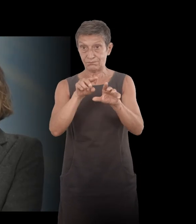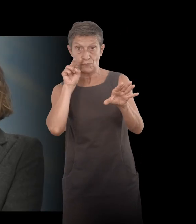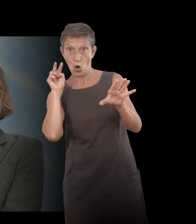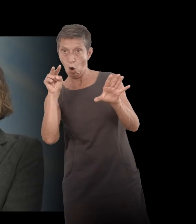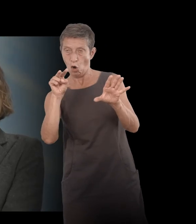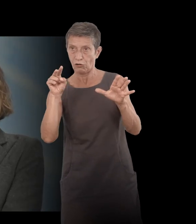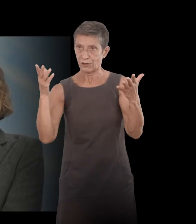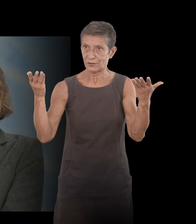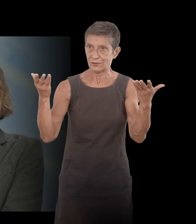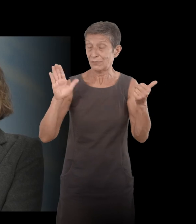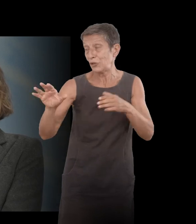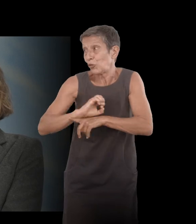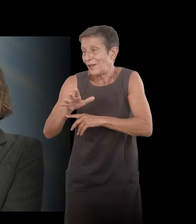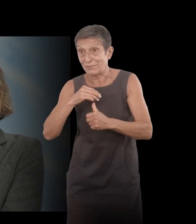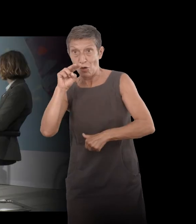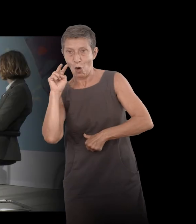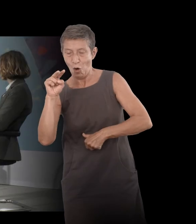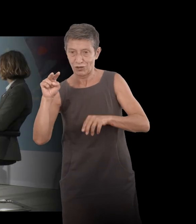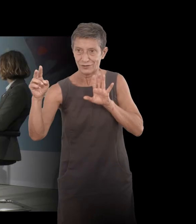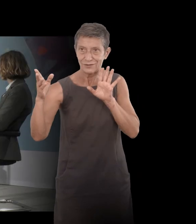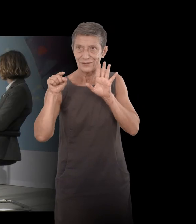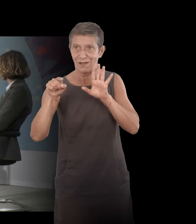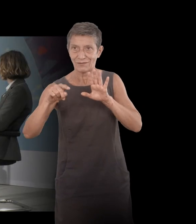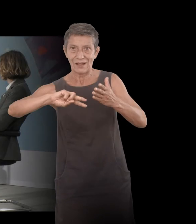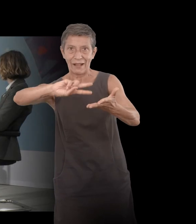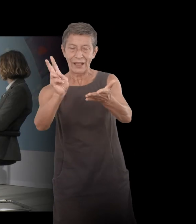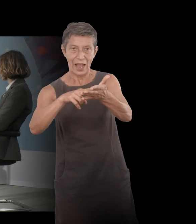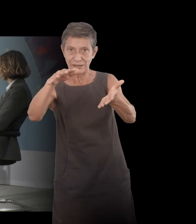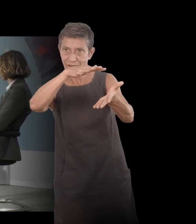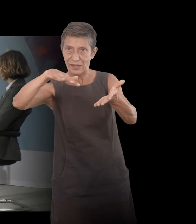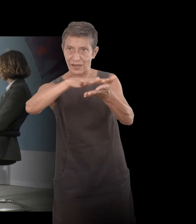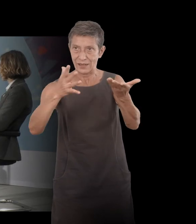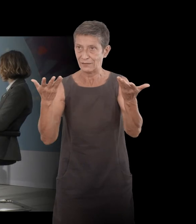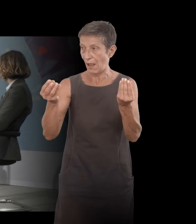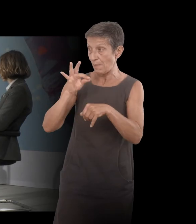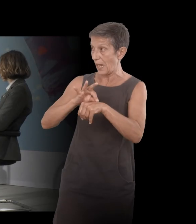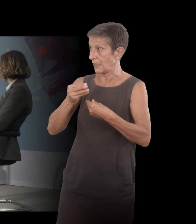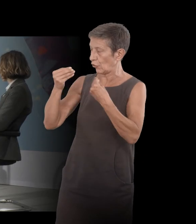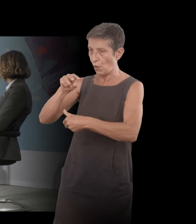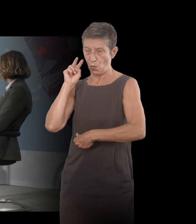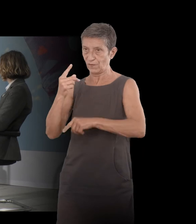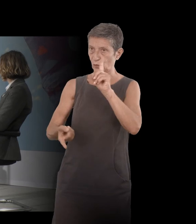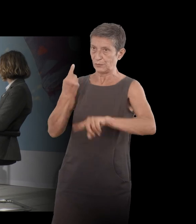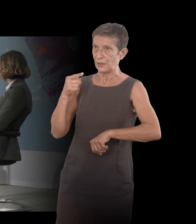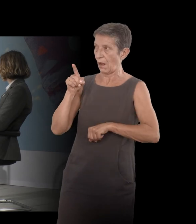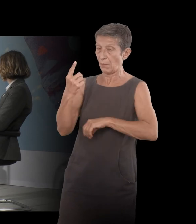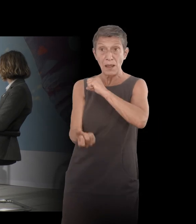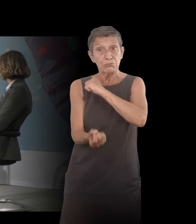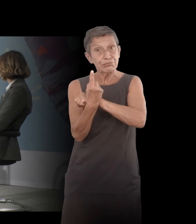'aborder la réalité du monde et l'expérience de la vie d'une manière inédite surtout à votre âge en fait puisque